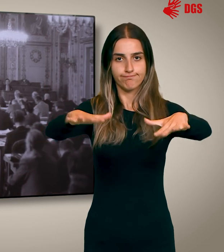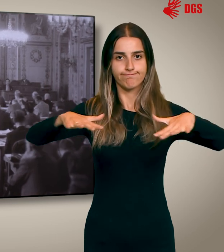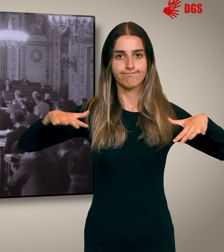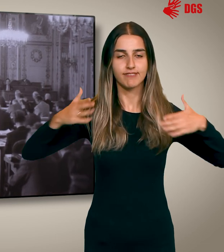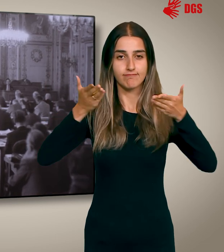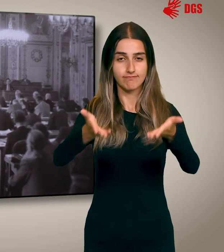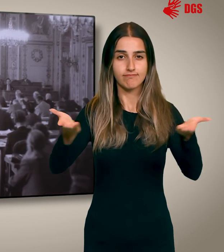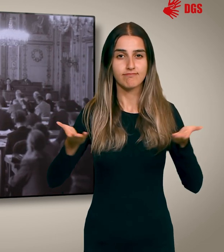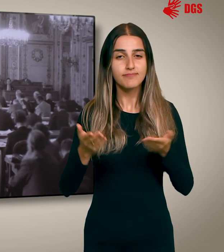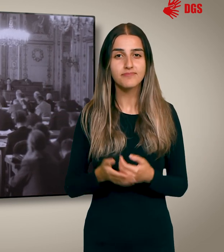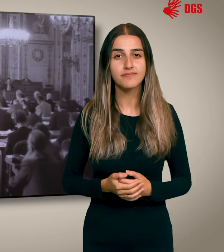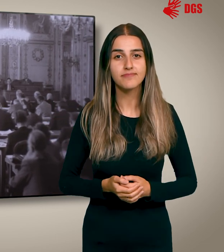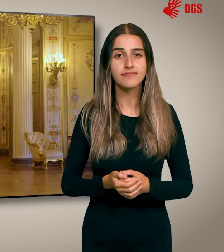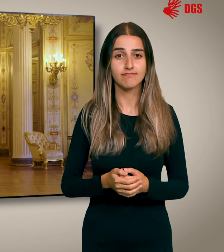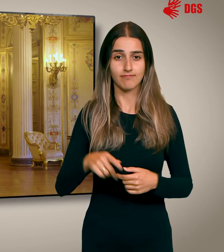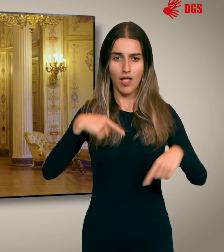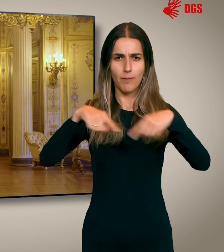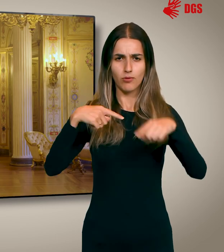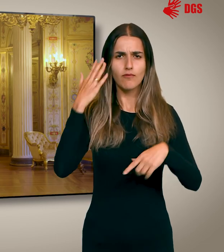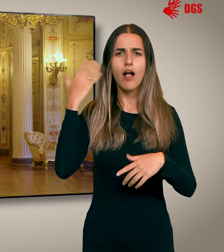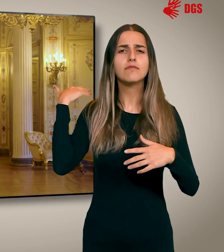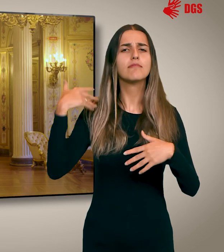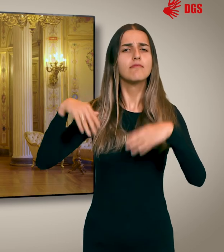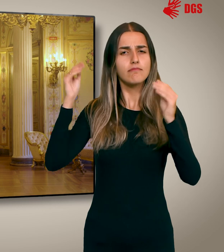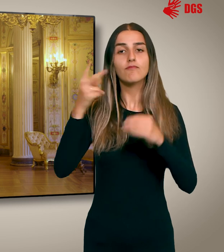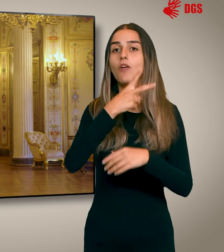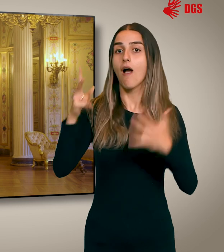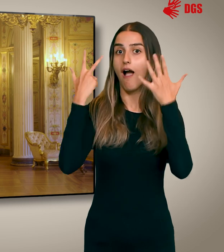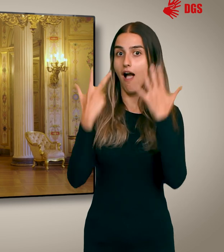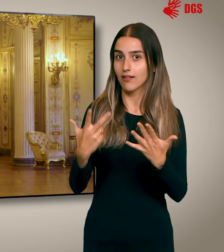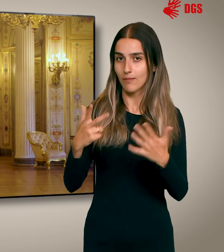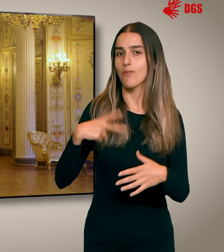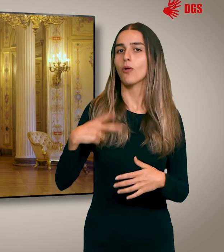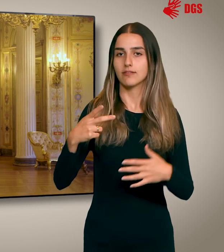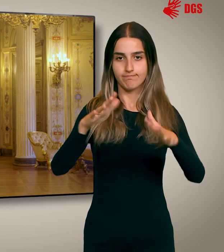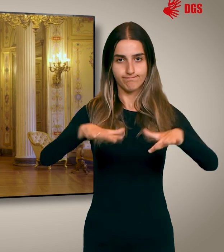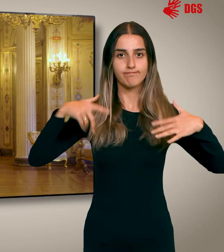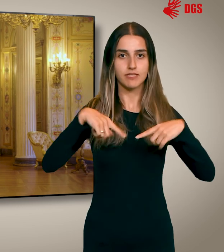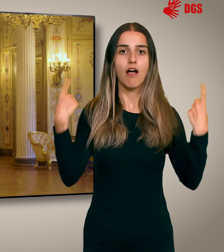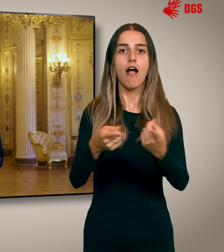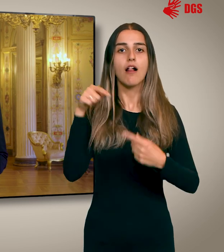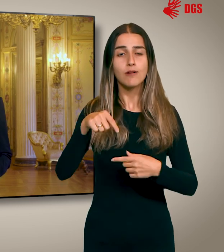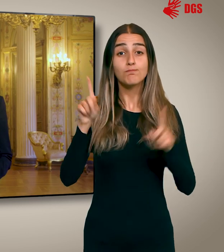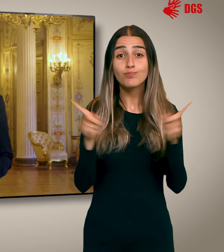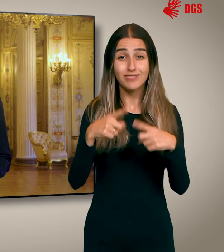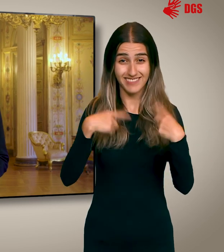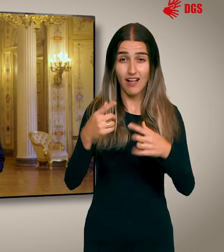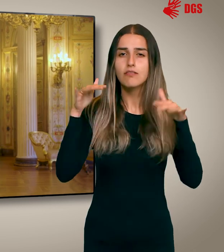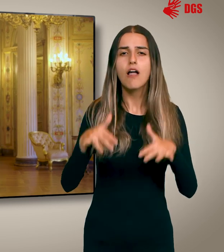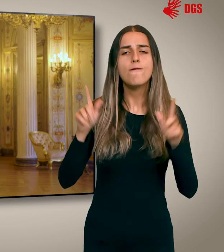Plenarsitzungen zusammen. Für die Abgeordneten gibt es seit 2008 einen modernen Plenarsaal. Und hier im Musiksaal spielt ab und